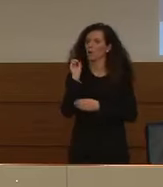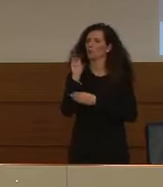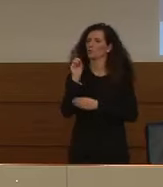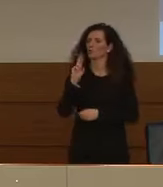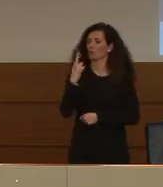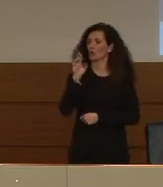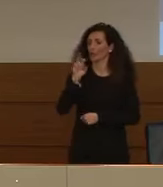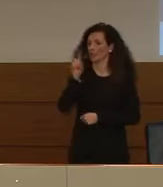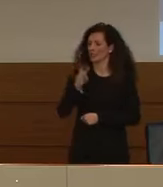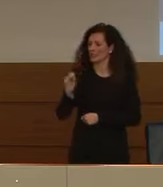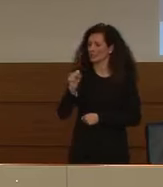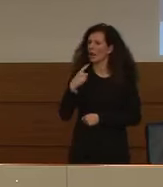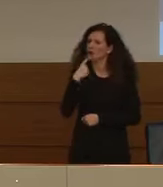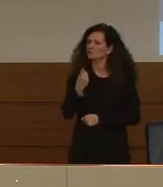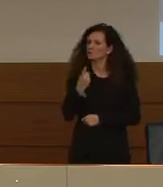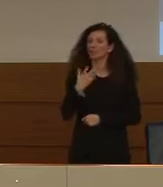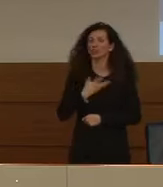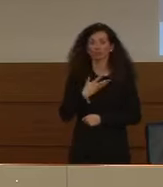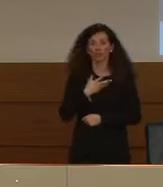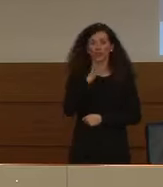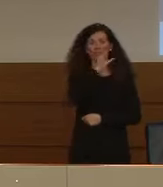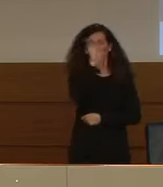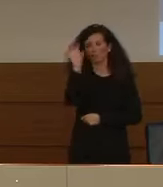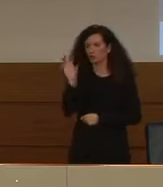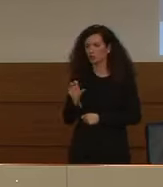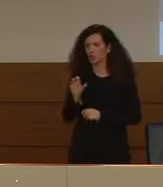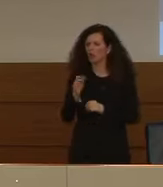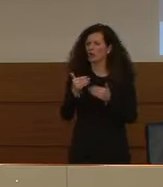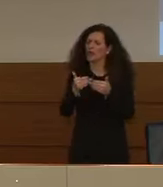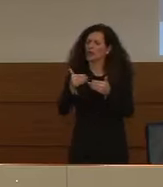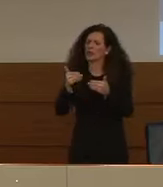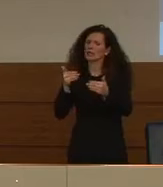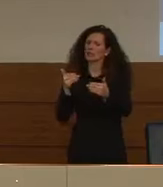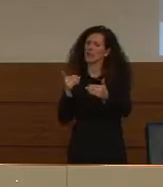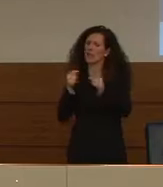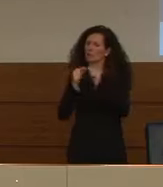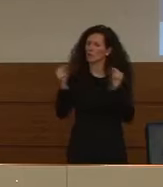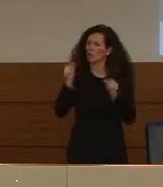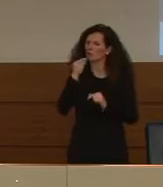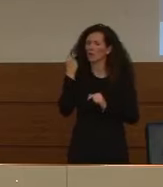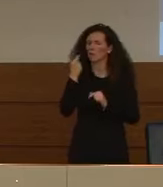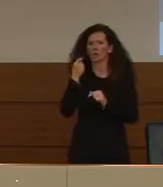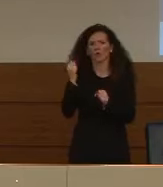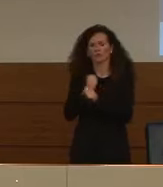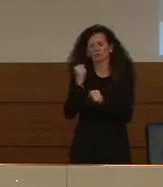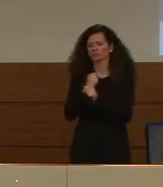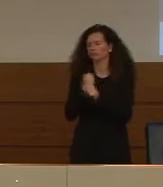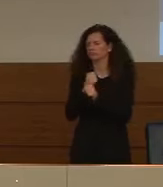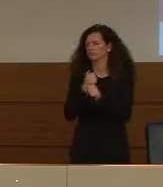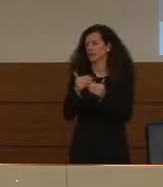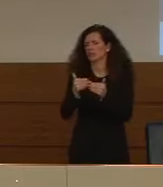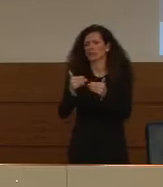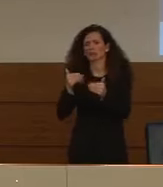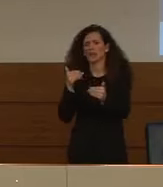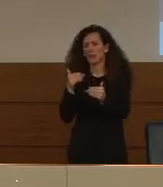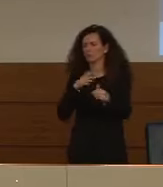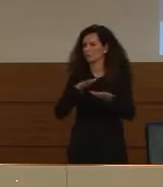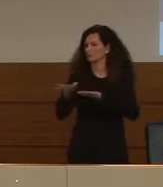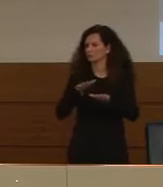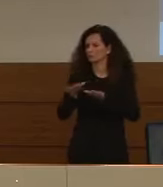ha detto che ci sono alcune regioni che sono molto indietro con i tamponi. La domanda è sul modello della CROSS.